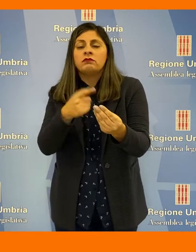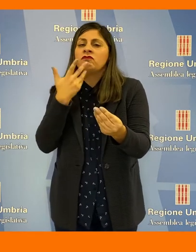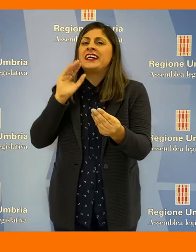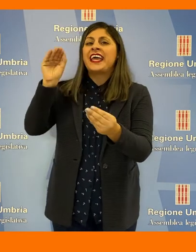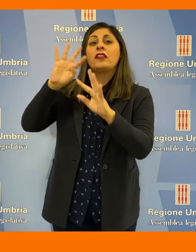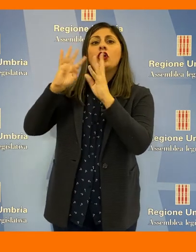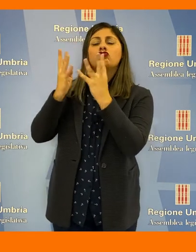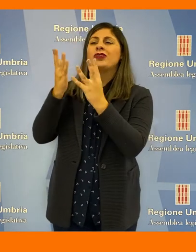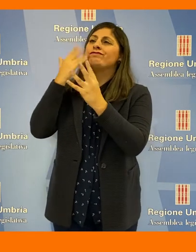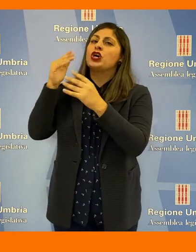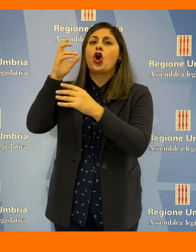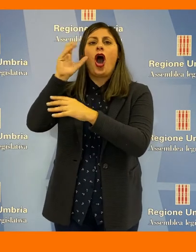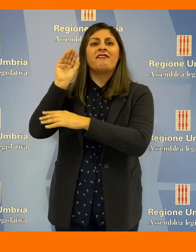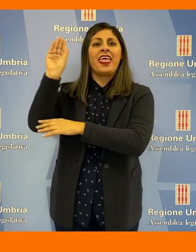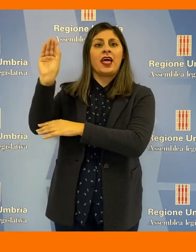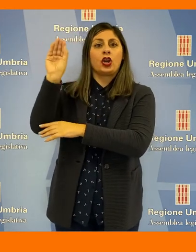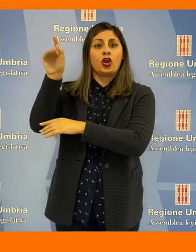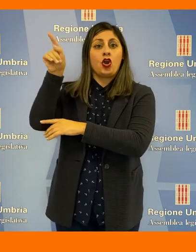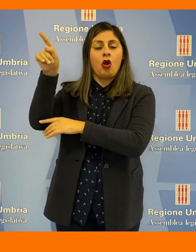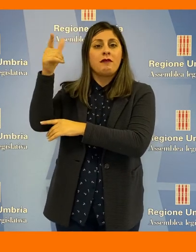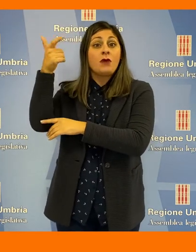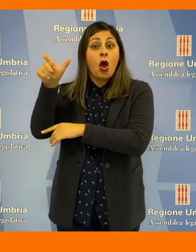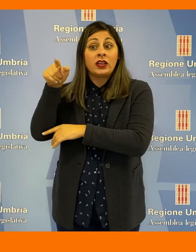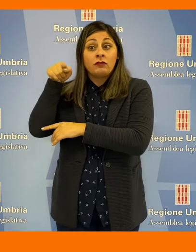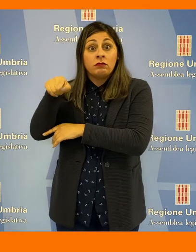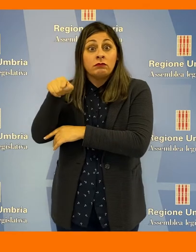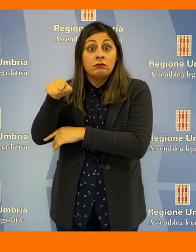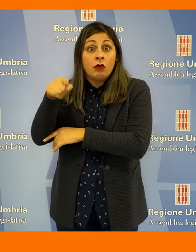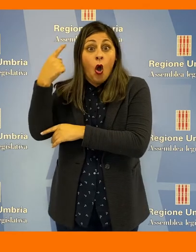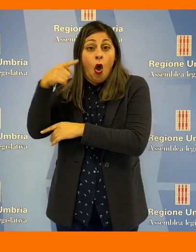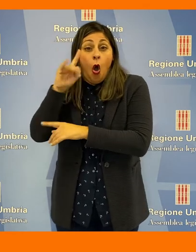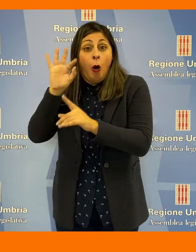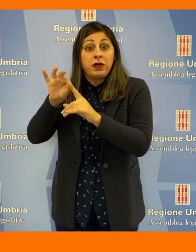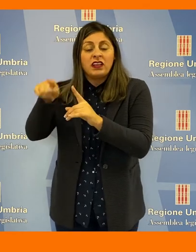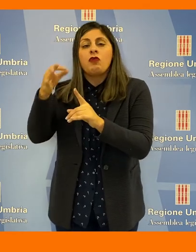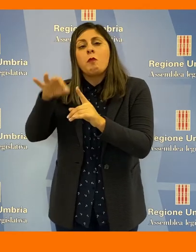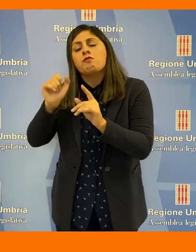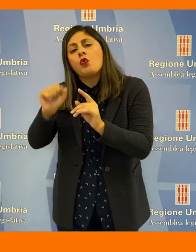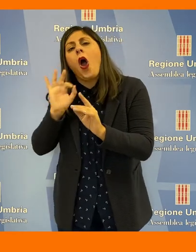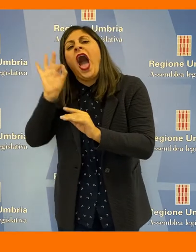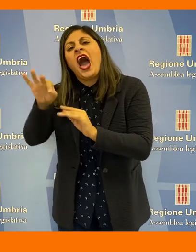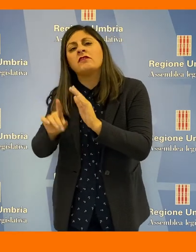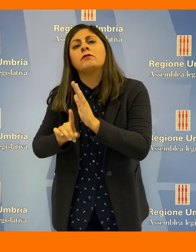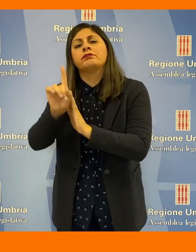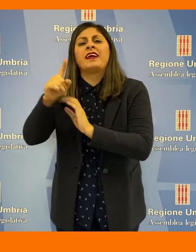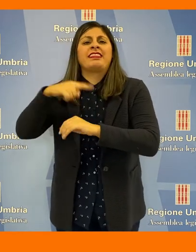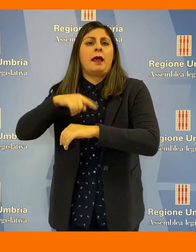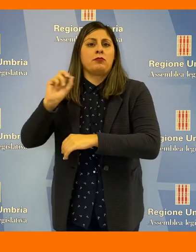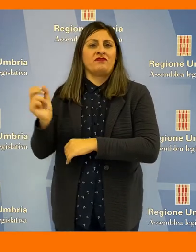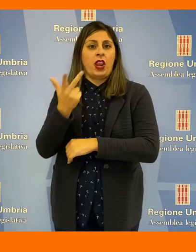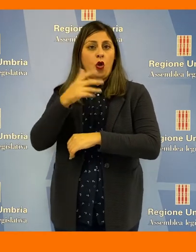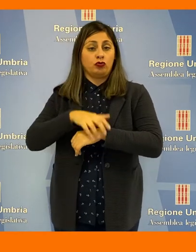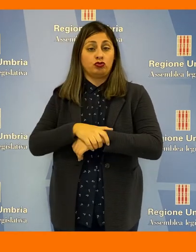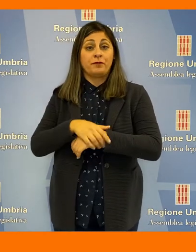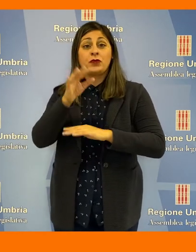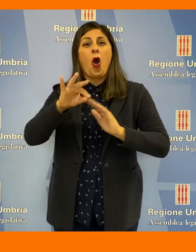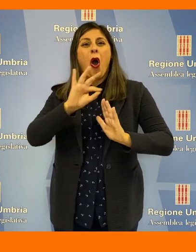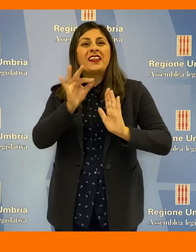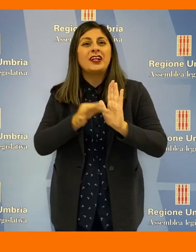con la quale chiedere alla Giunta di intervenire sul governo affinché l'operazione auspicata possa avere buon fine in tempi brevi. All'ordine del